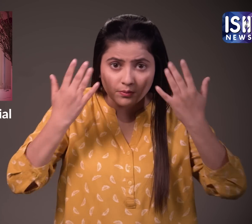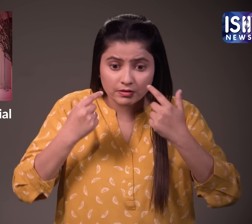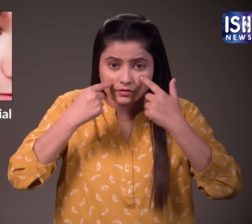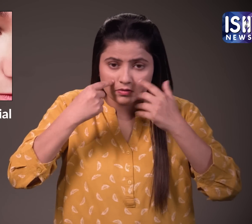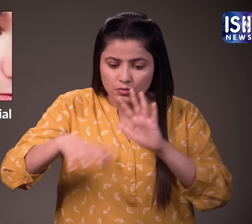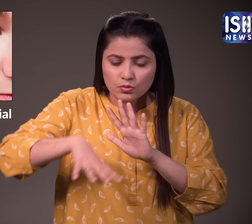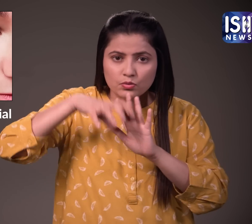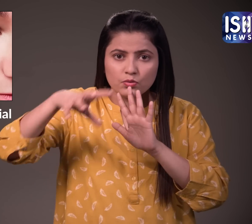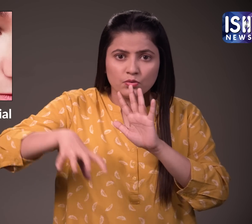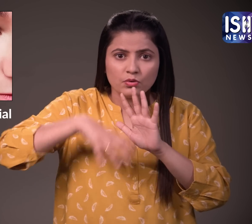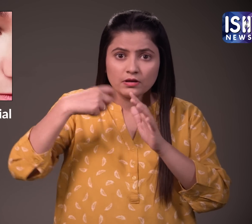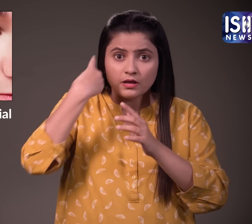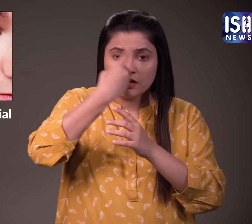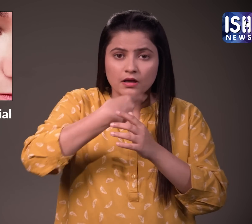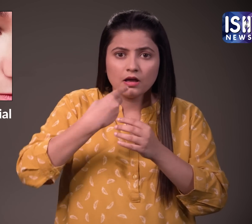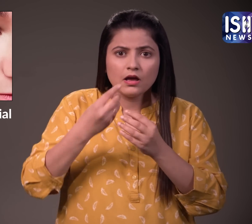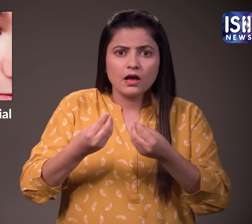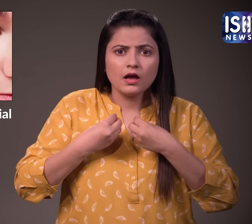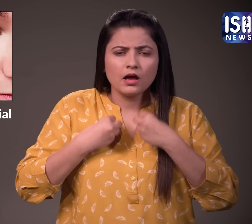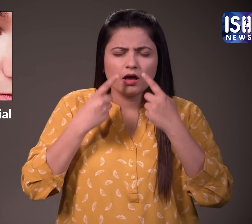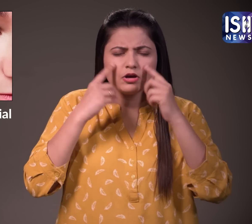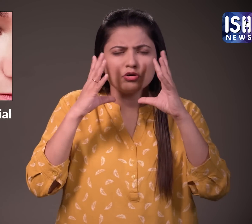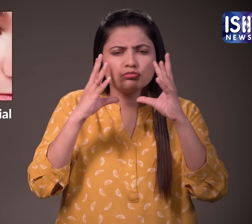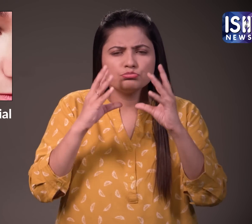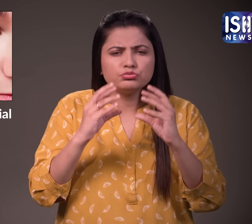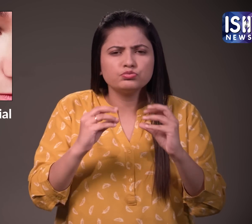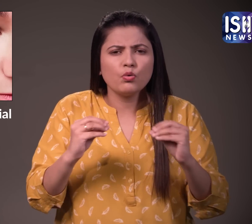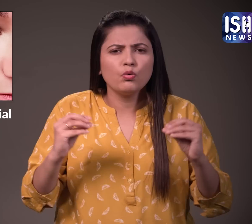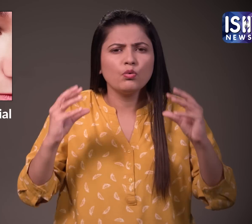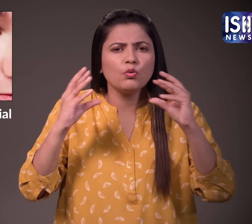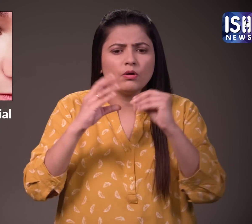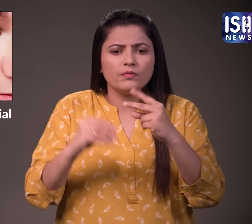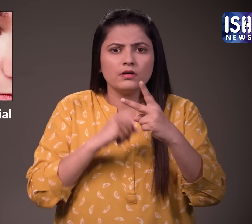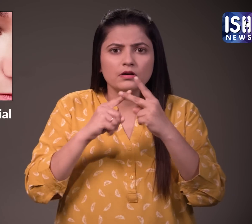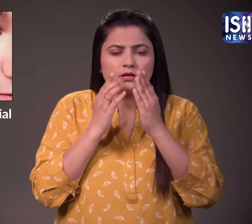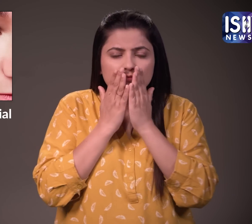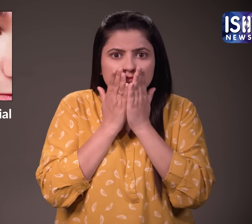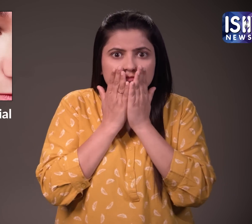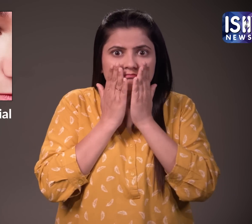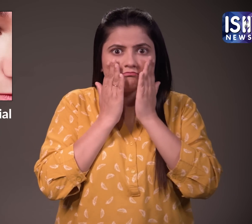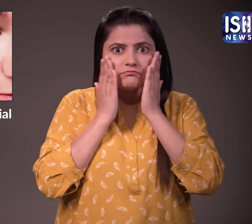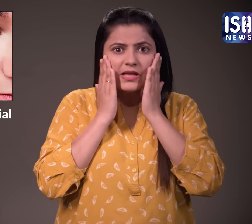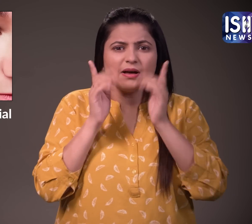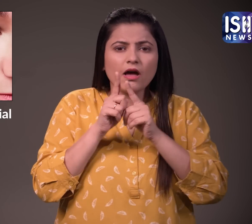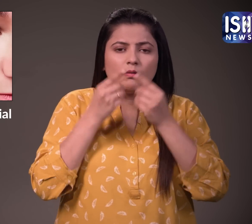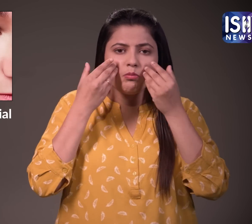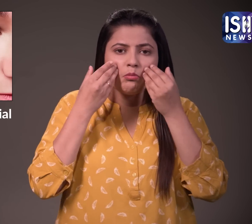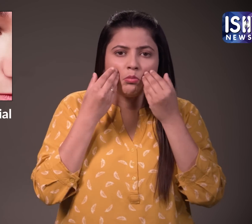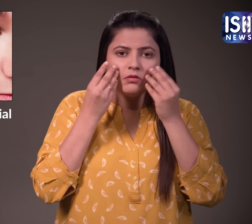करम भाप आपको नरब मजबूत और अधिक लच्चवदार तवचा पाने में मदद करती हैं